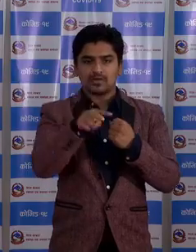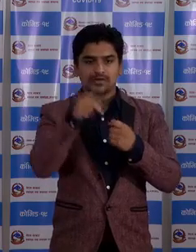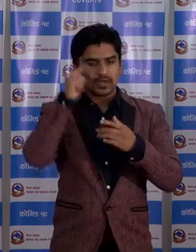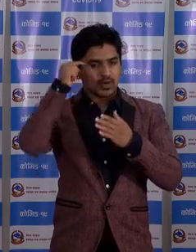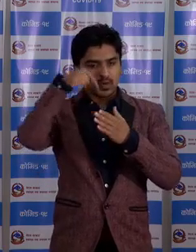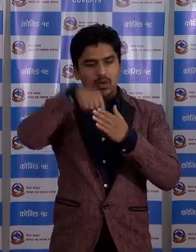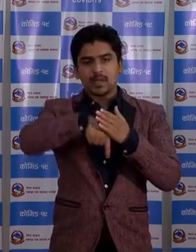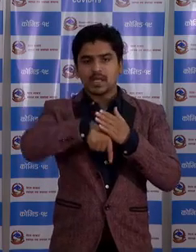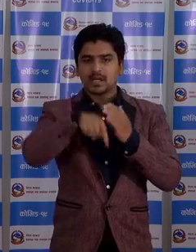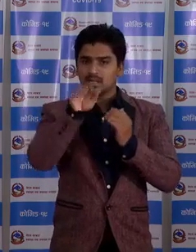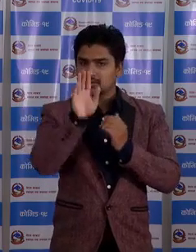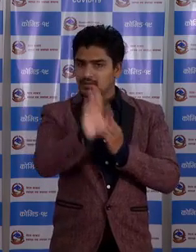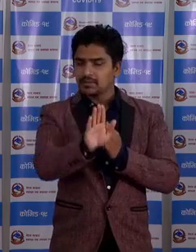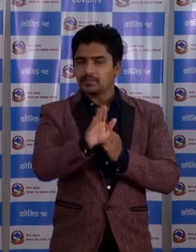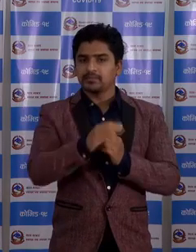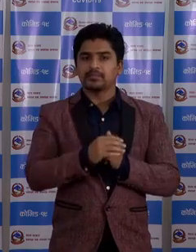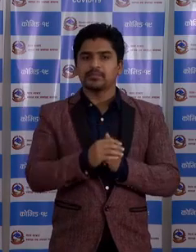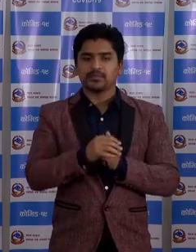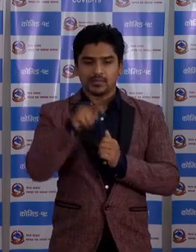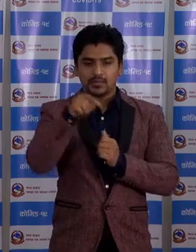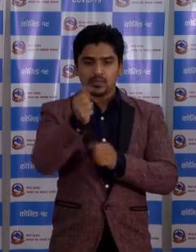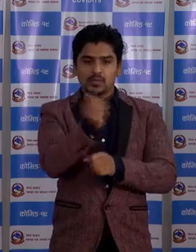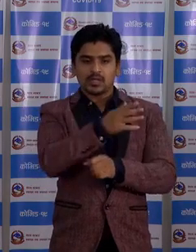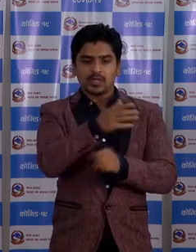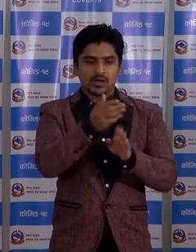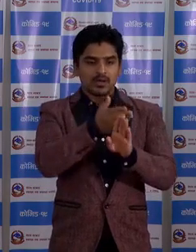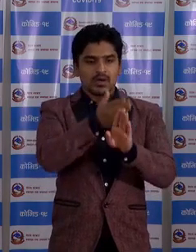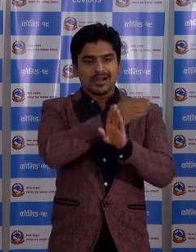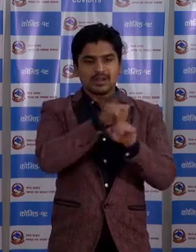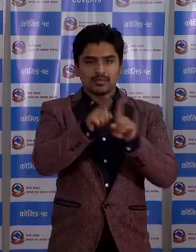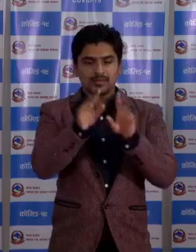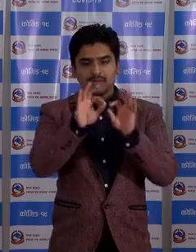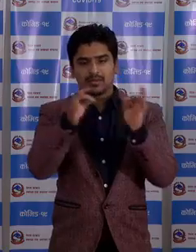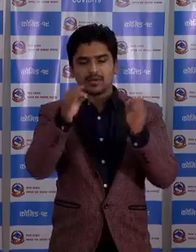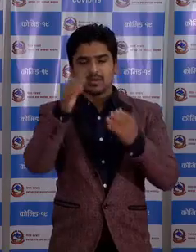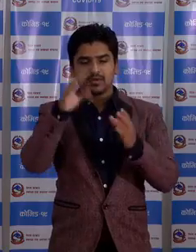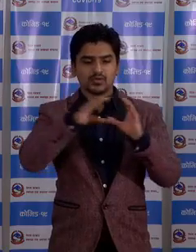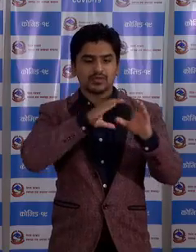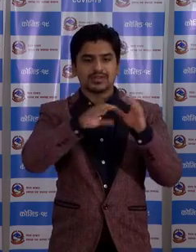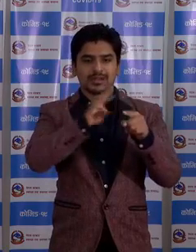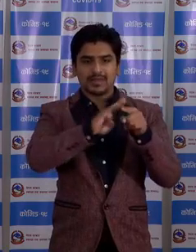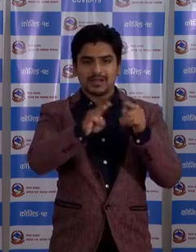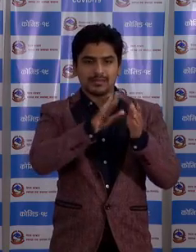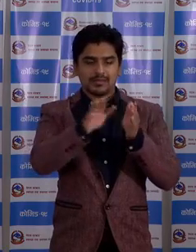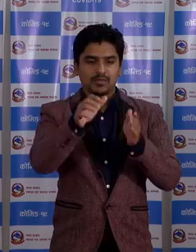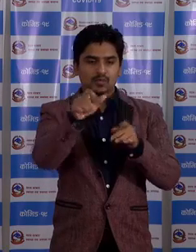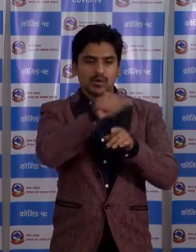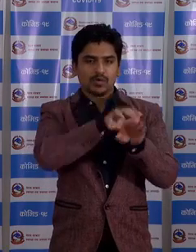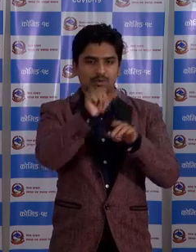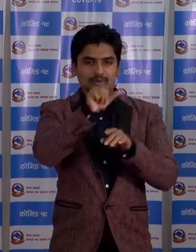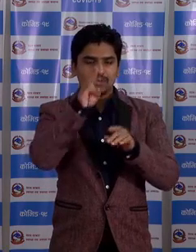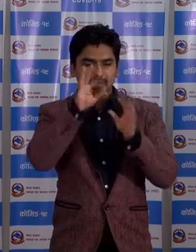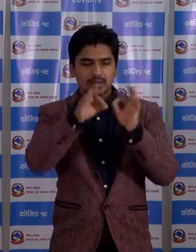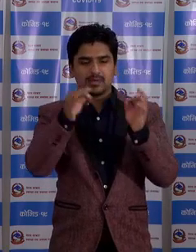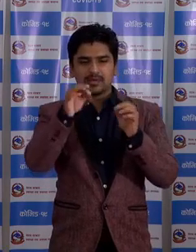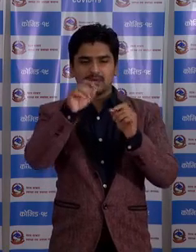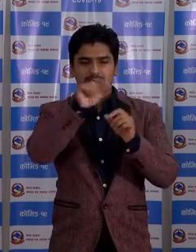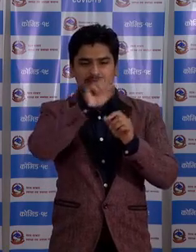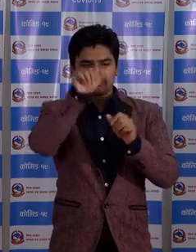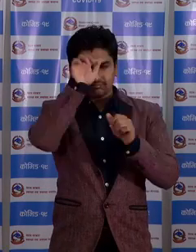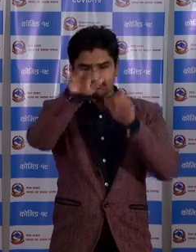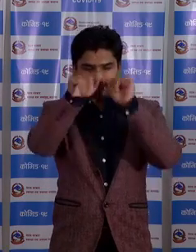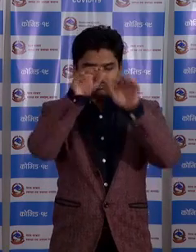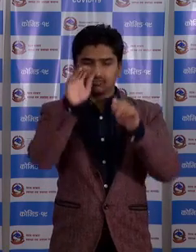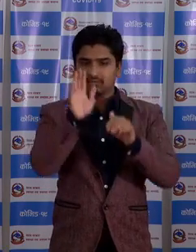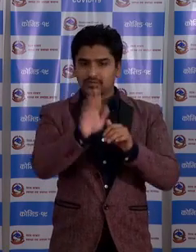गम्बीर रहेको छो यो बंदा अगाडी पनी बिविन्न संचार माद्धे मरूमा वहांको बारे मा बिविन्न कुरारू आये का थिये